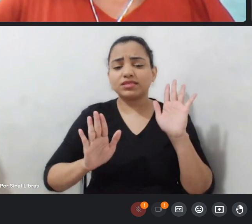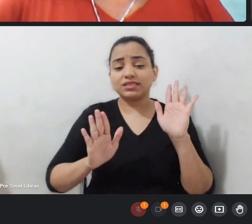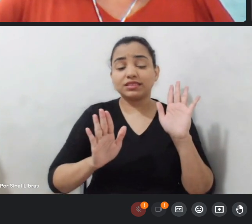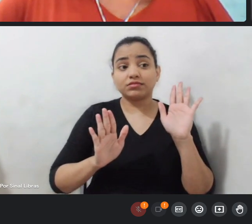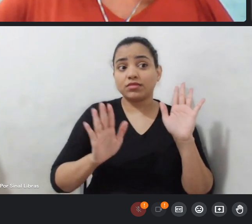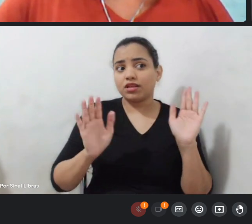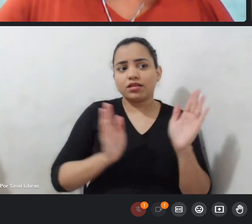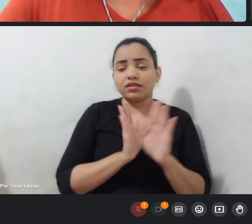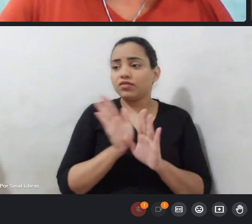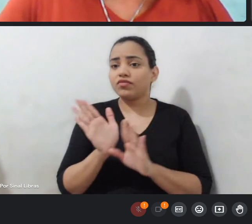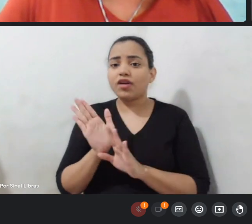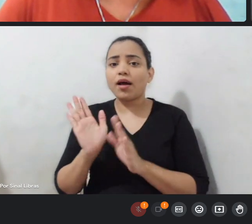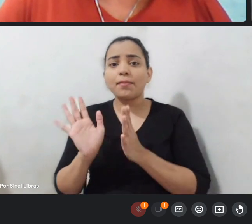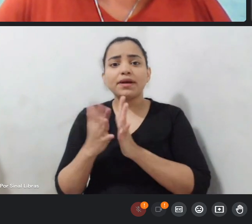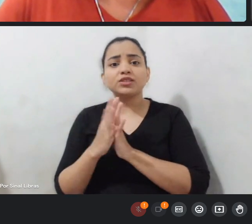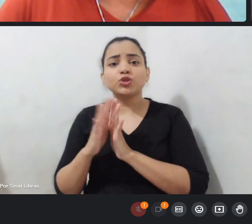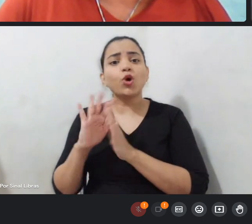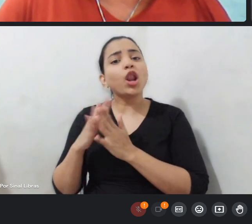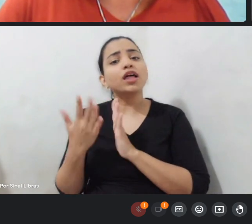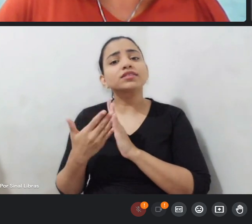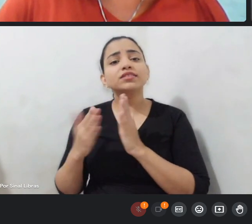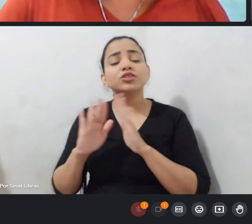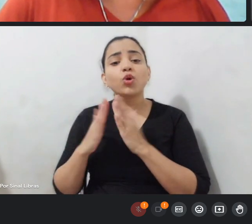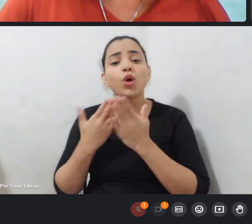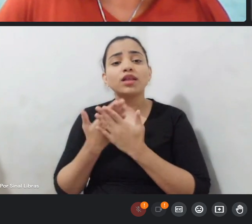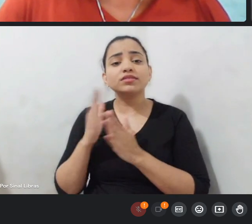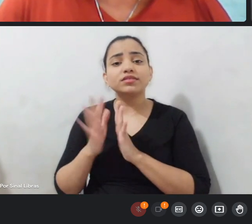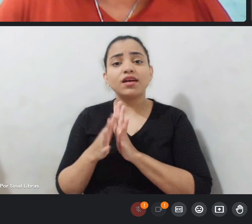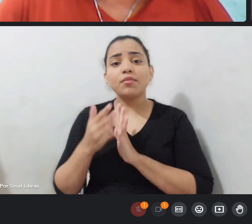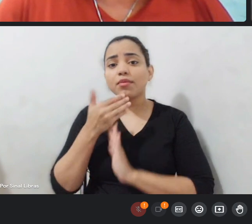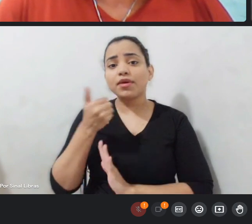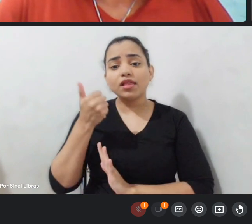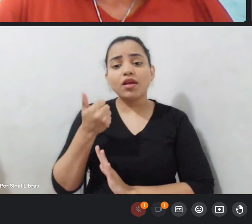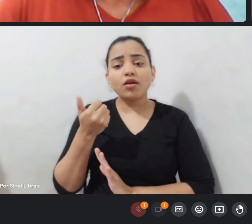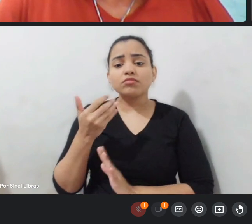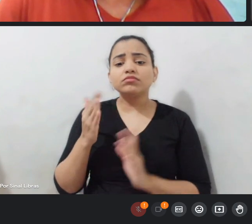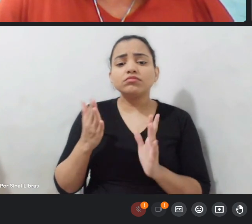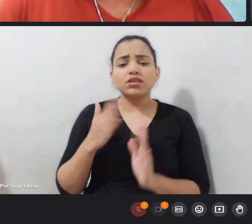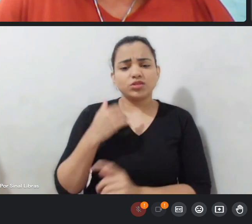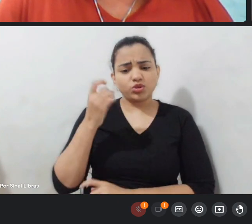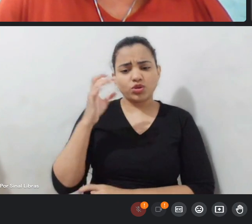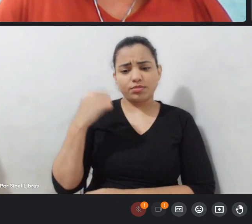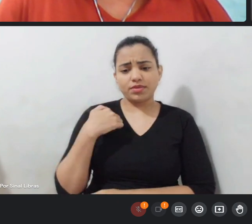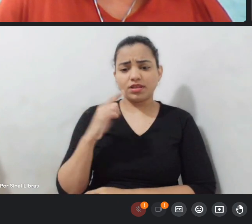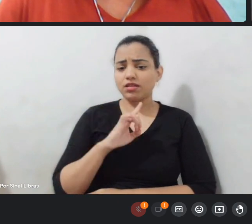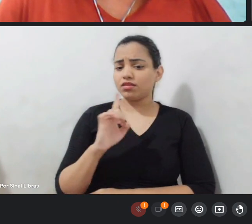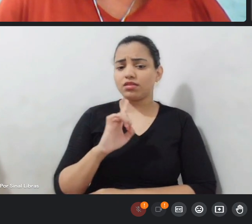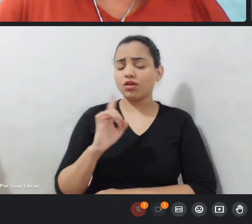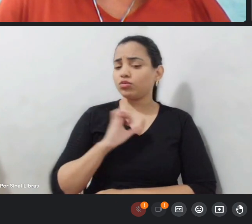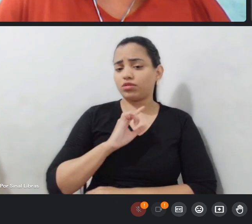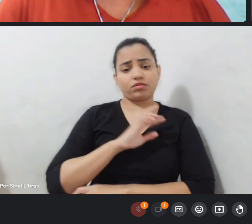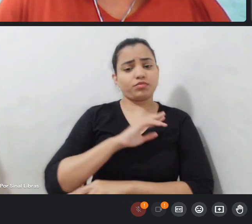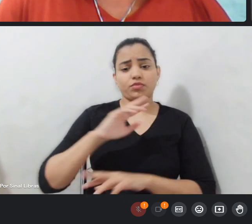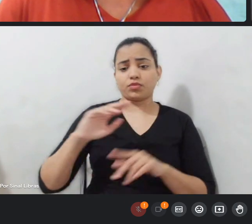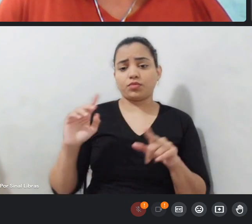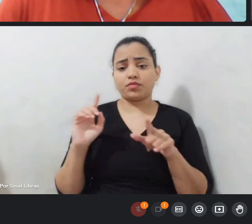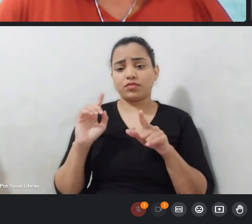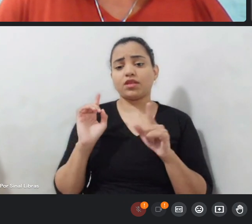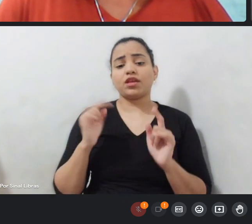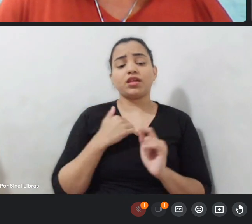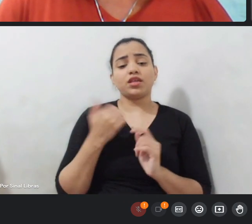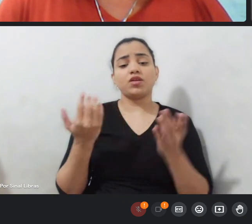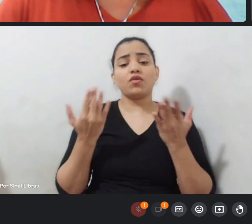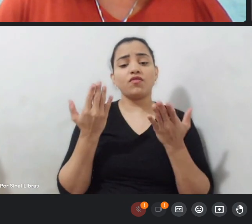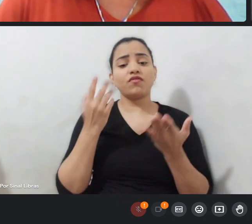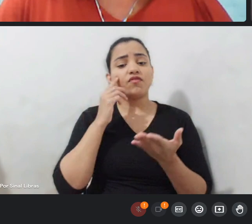muitas mais entidades não só do segmento carnavalesco mas como dos outros segmentos e eu vejo hoje que nós estamos no ponto principalmente